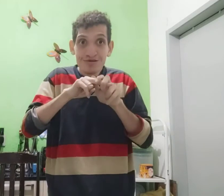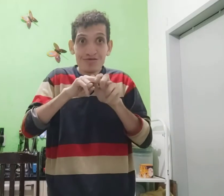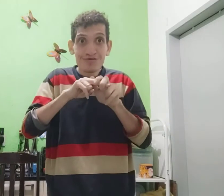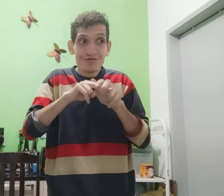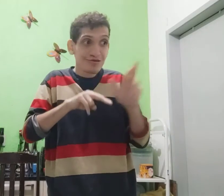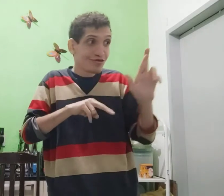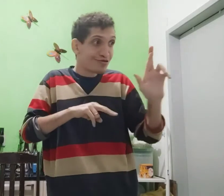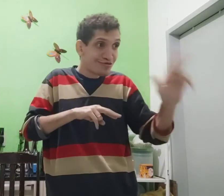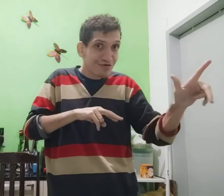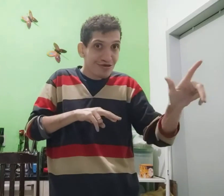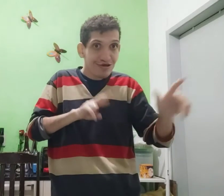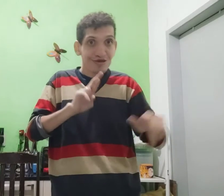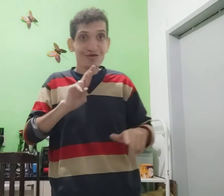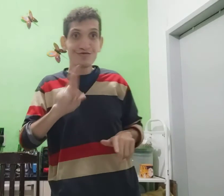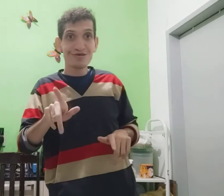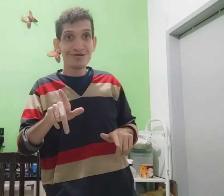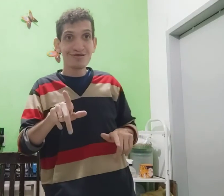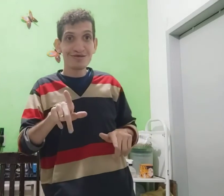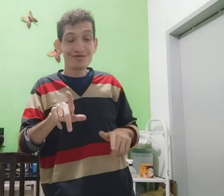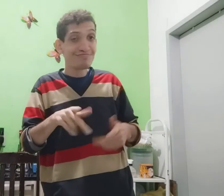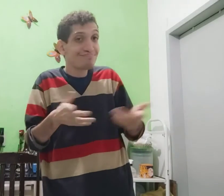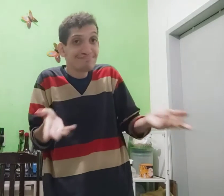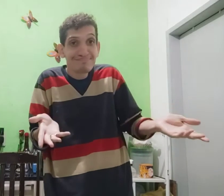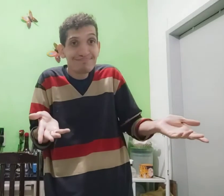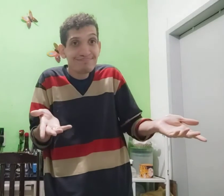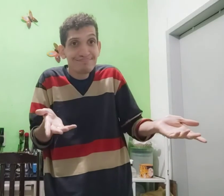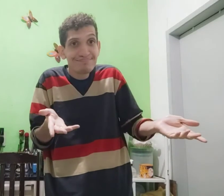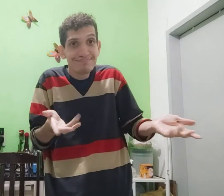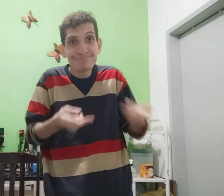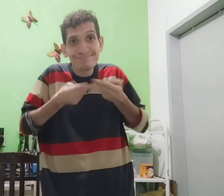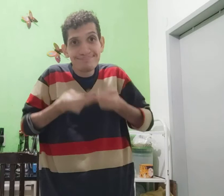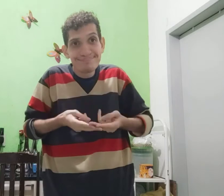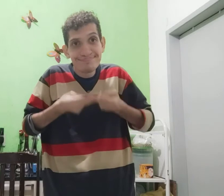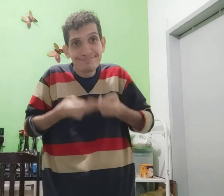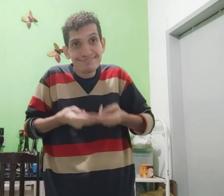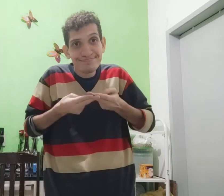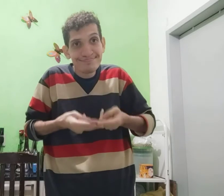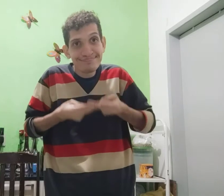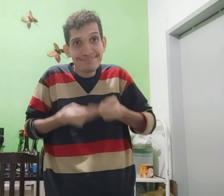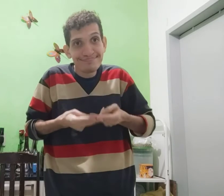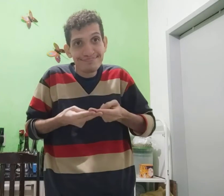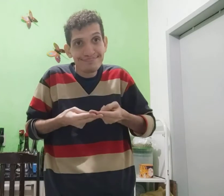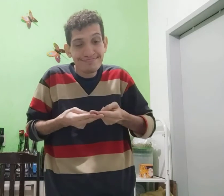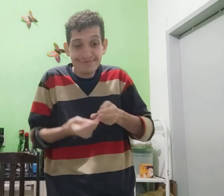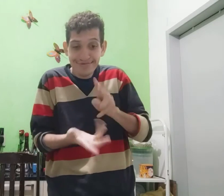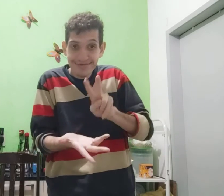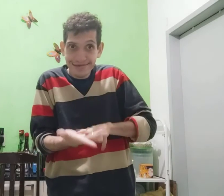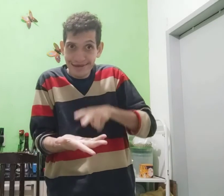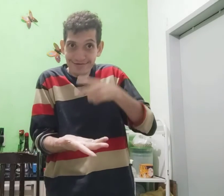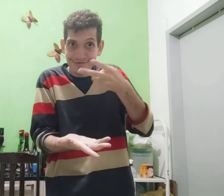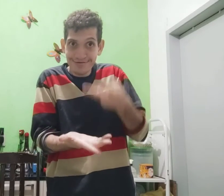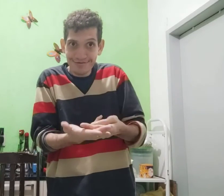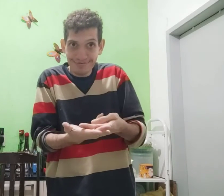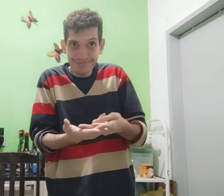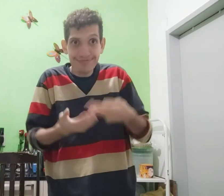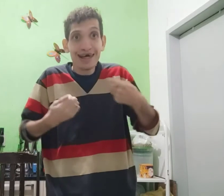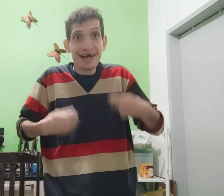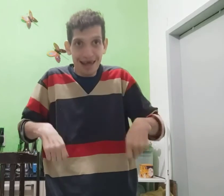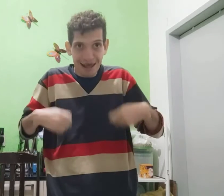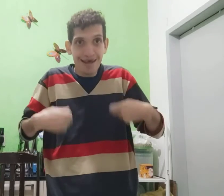Por isso, diferença das duas. Então, paciência, tradução